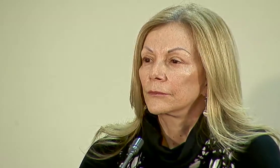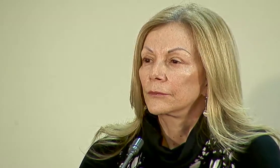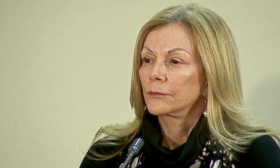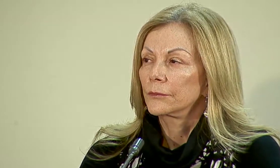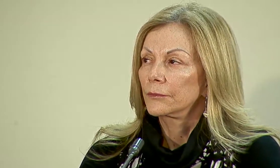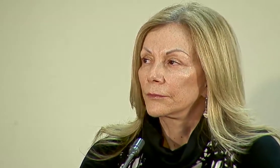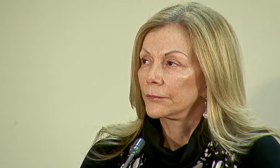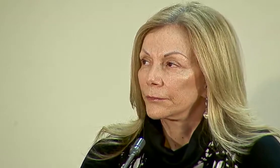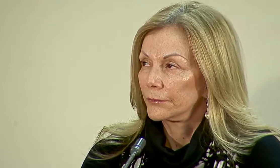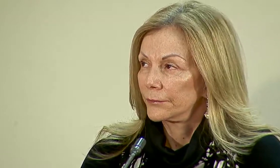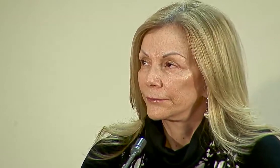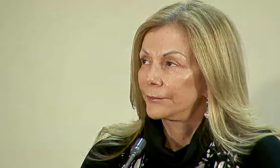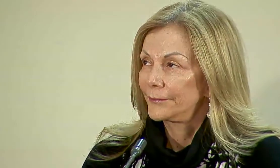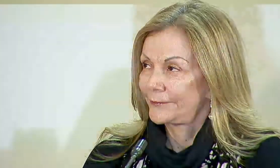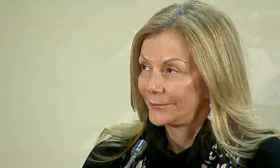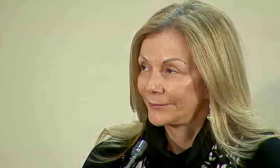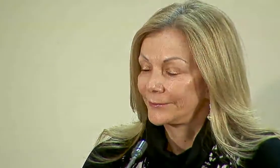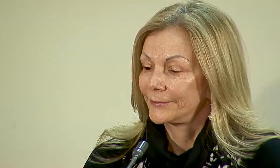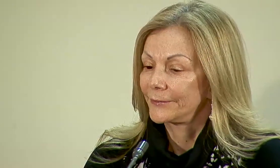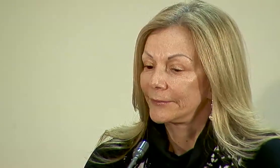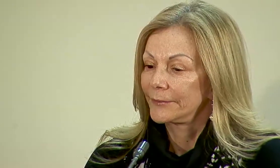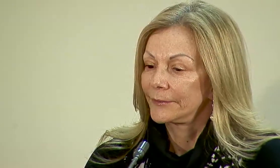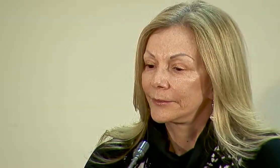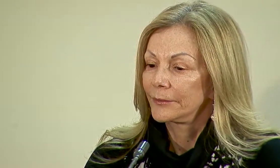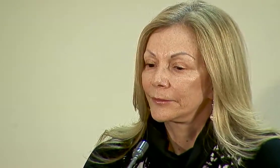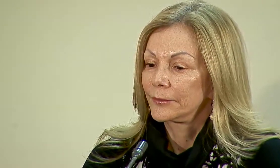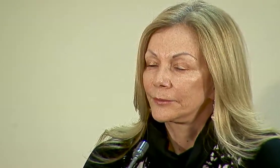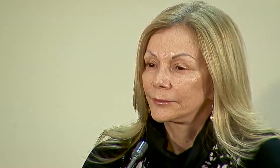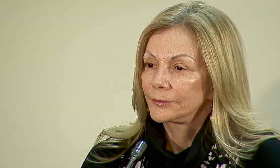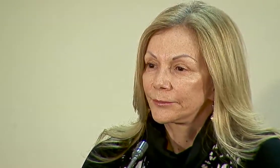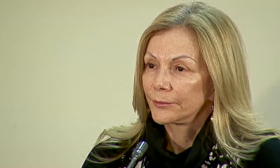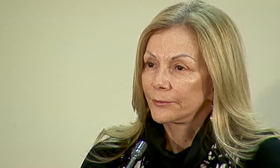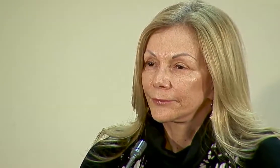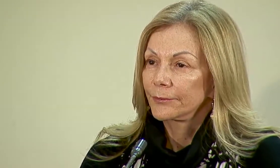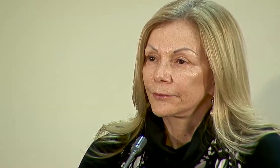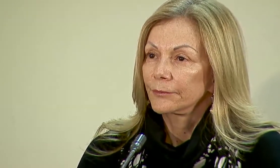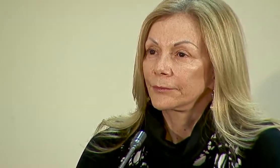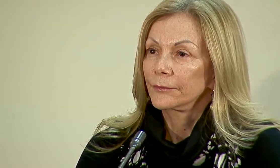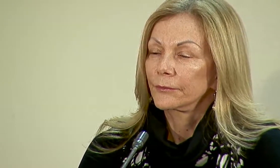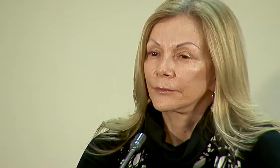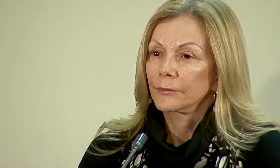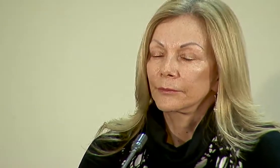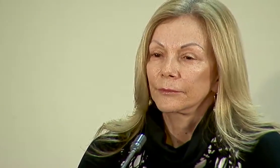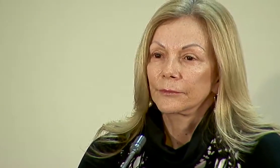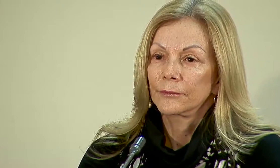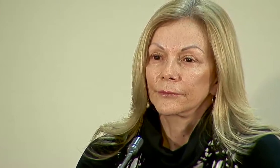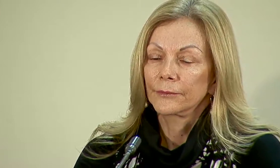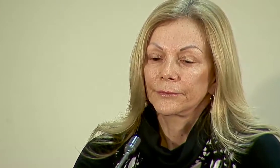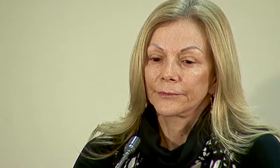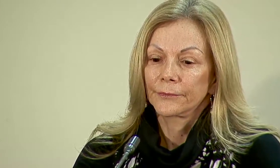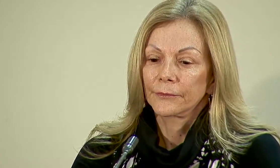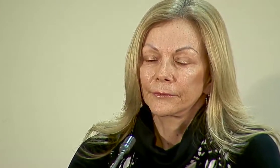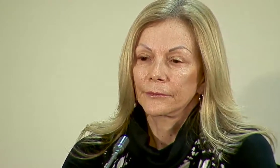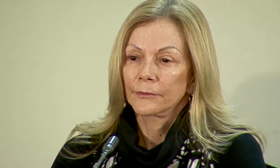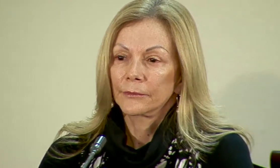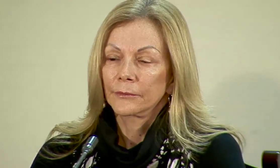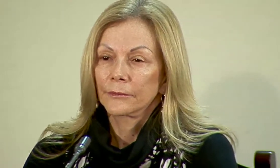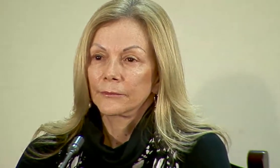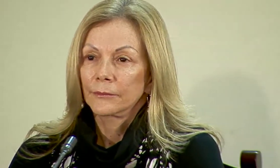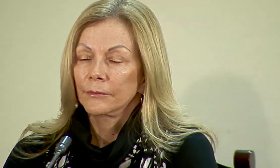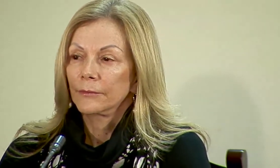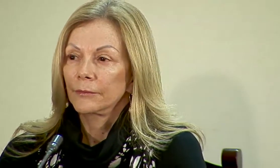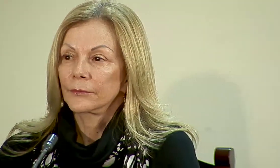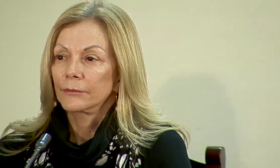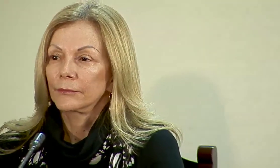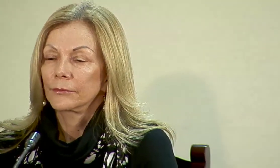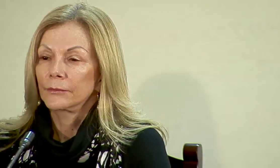mucho haya estado dispuesta en asumir. Así es que, en un proceso de transición natural entre dos ministras que se